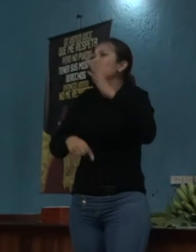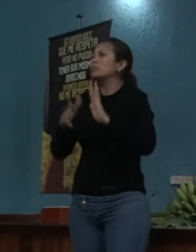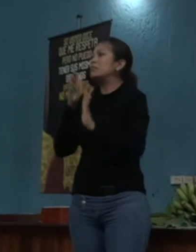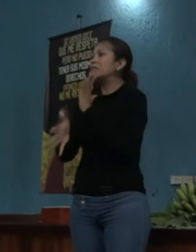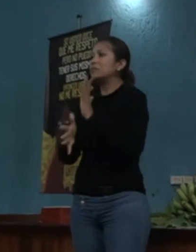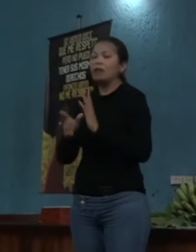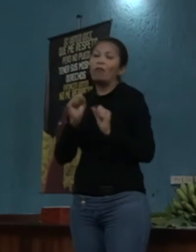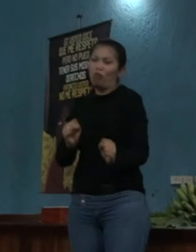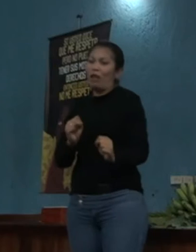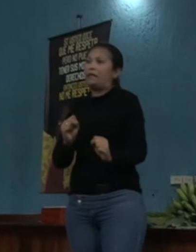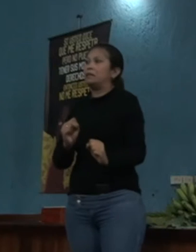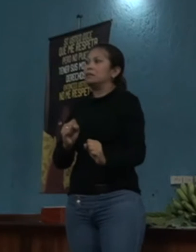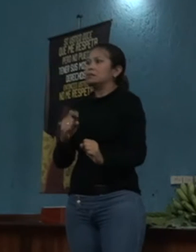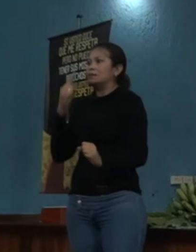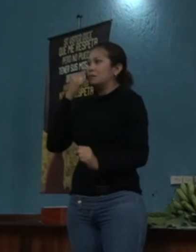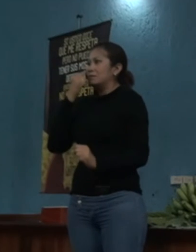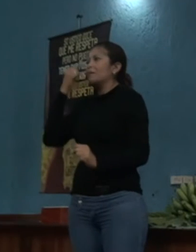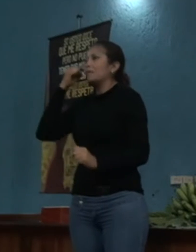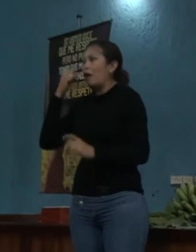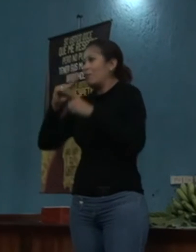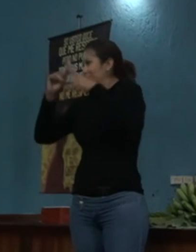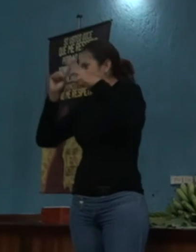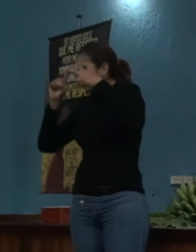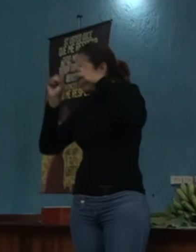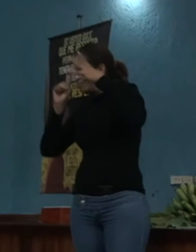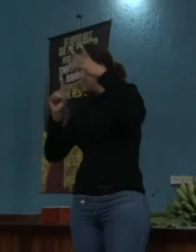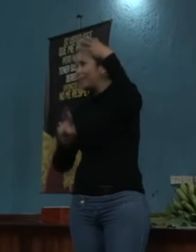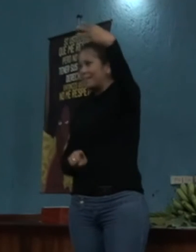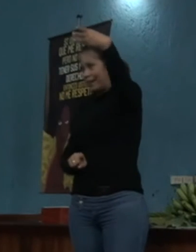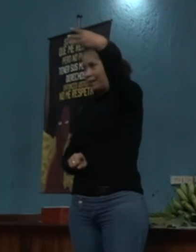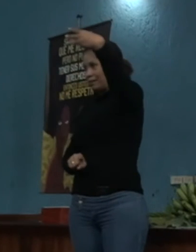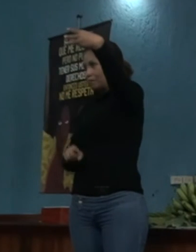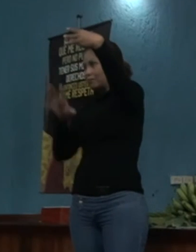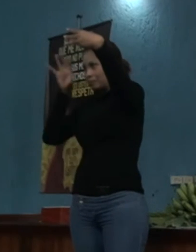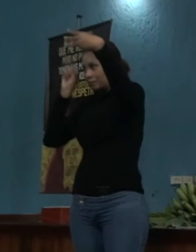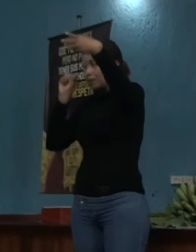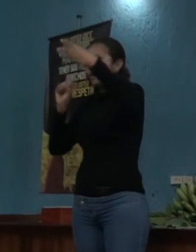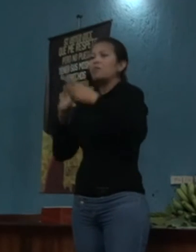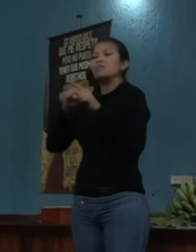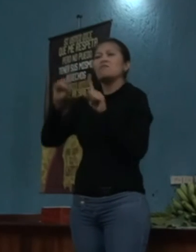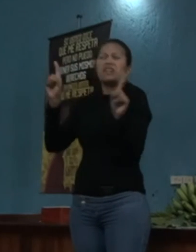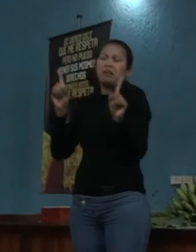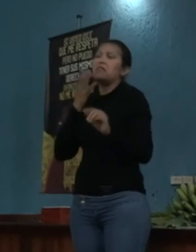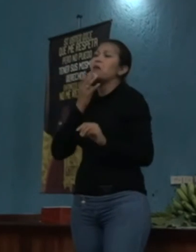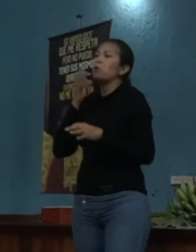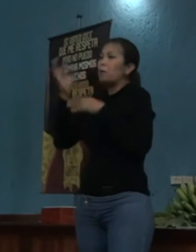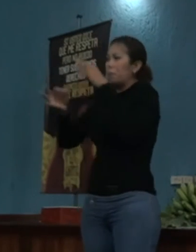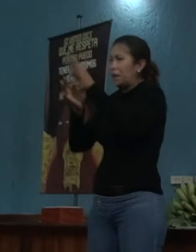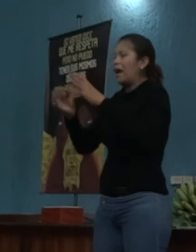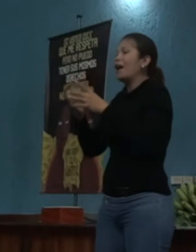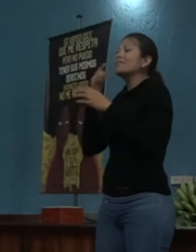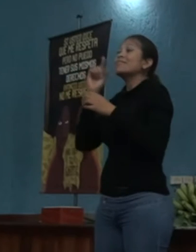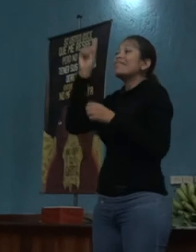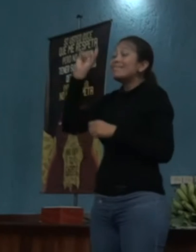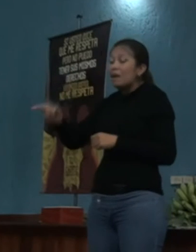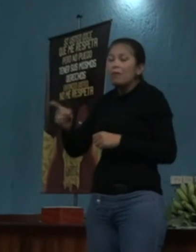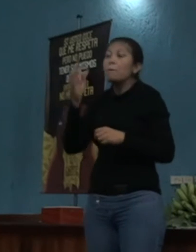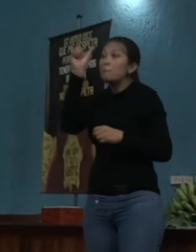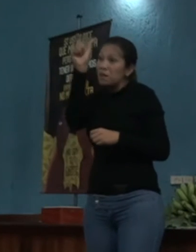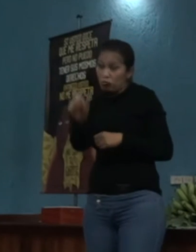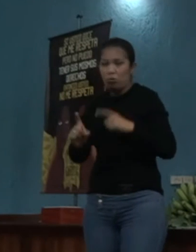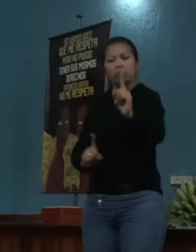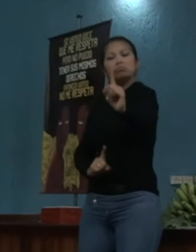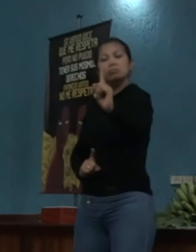coeficiente intelectual que tenga esa persona. Se hace con un parejo, y un proceso de calificación y clasificación,